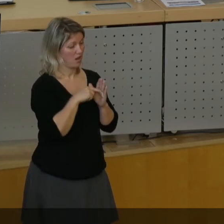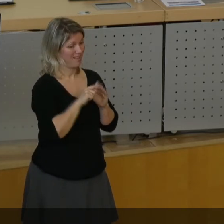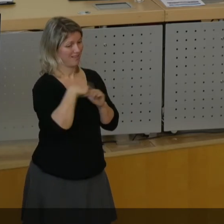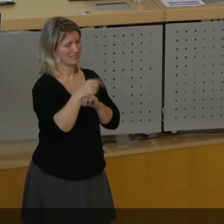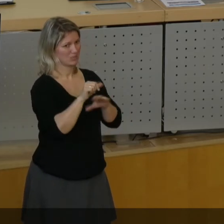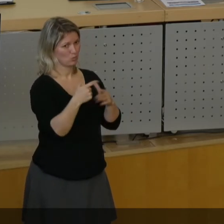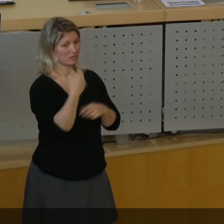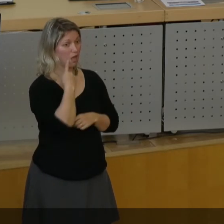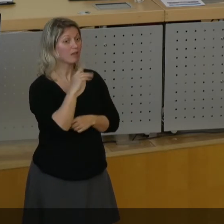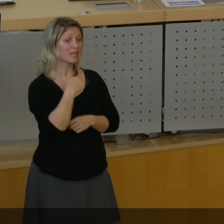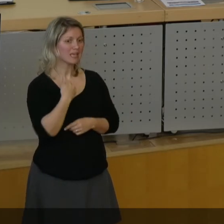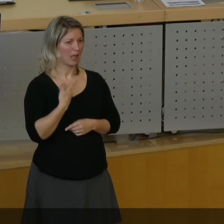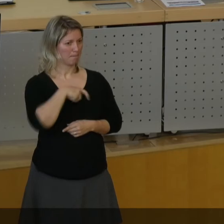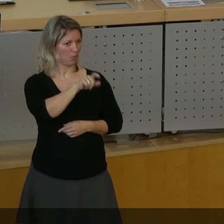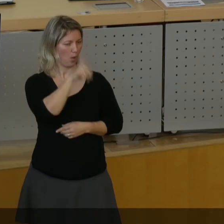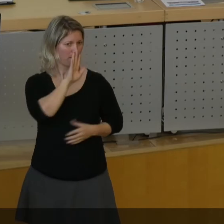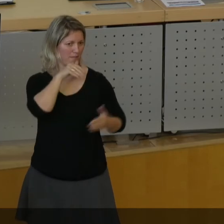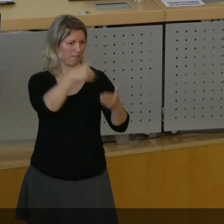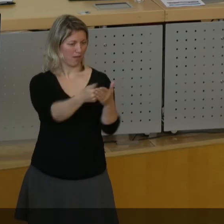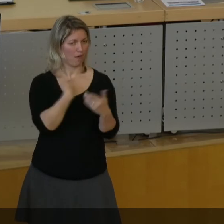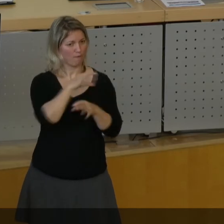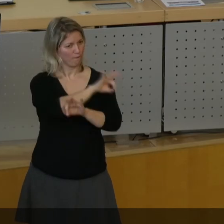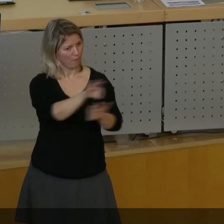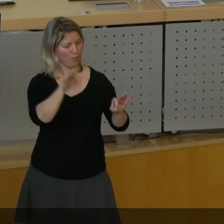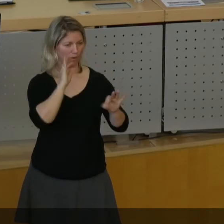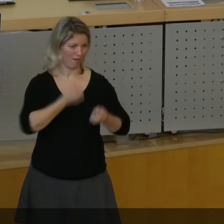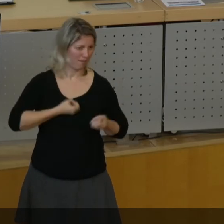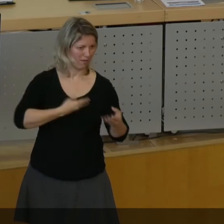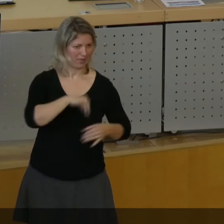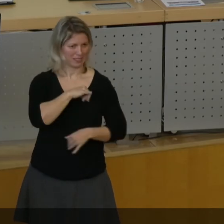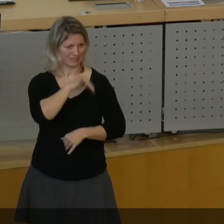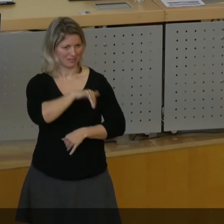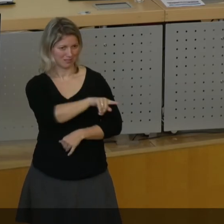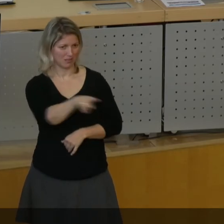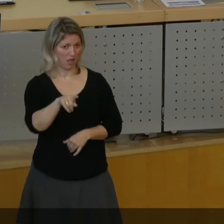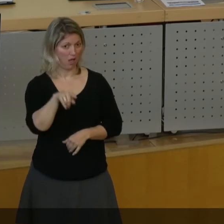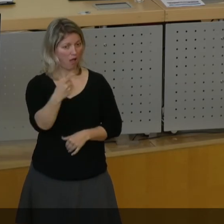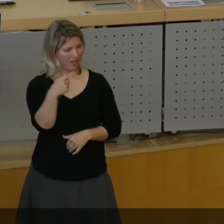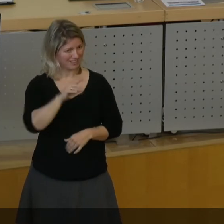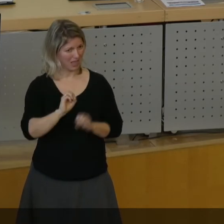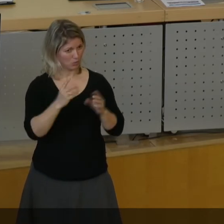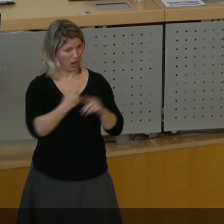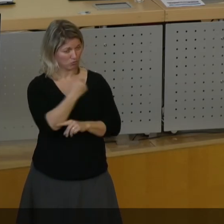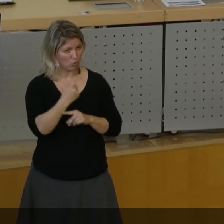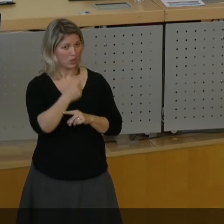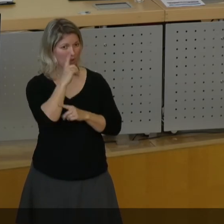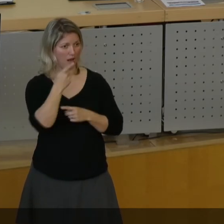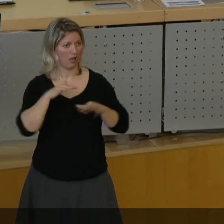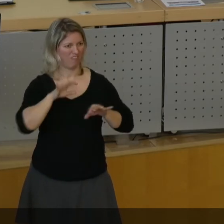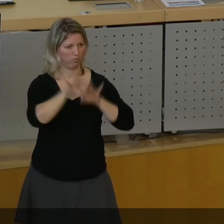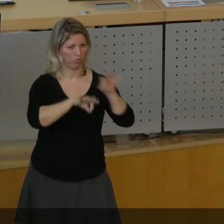als bürgernahe Verfechter für mehr Bürgerbeteiligung einsetzen. Diesem Anliegen wollen Sie mit dieser Aktuellen Stunde nochmal nachkommen.